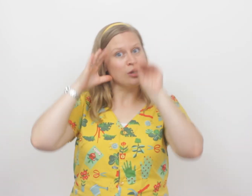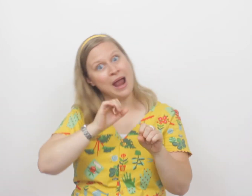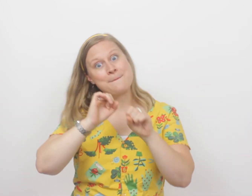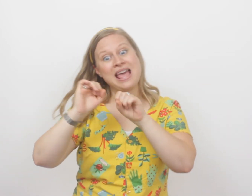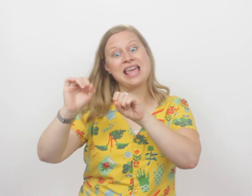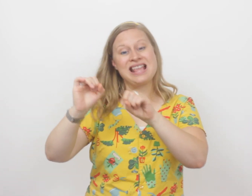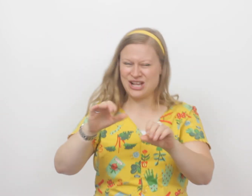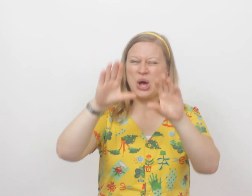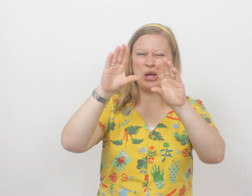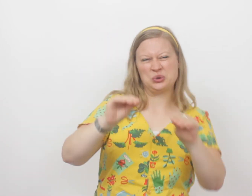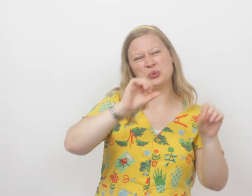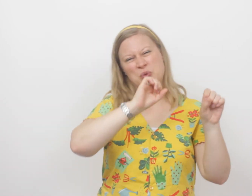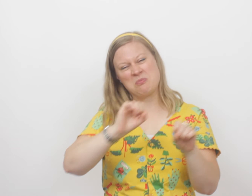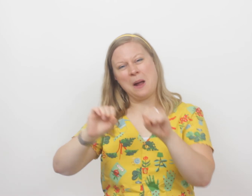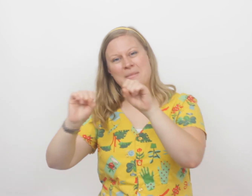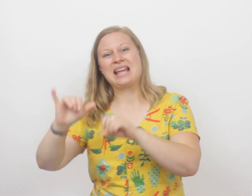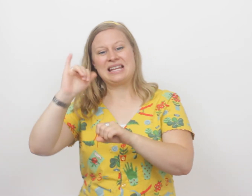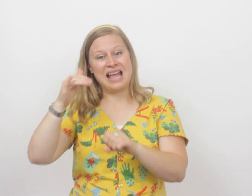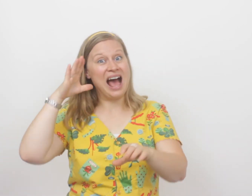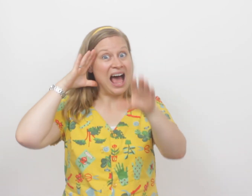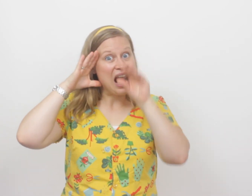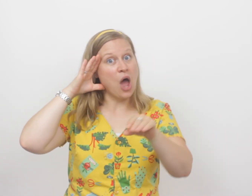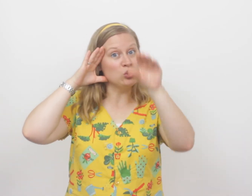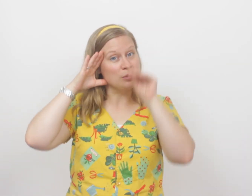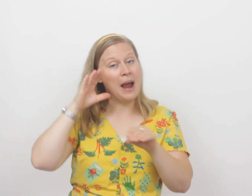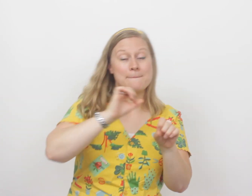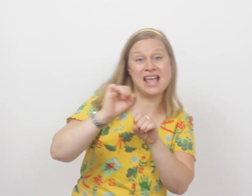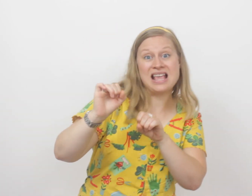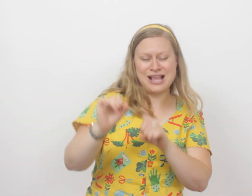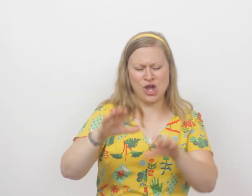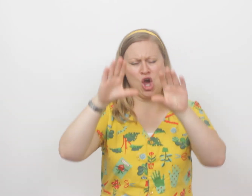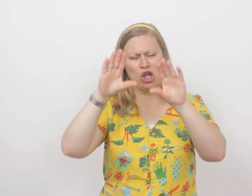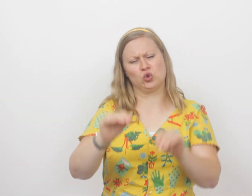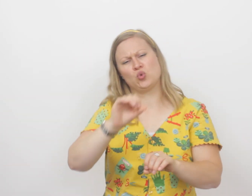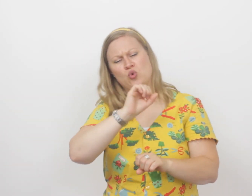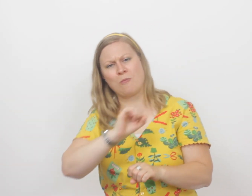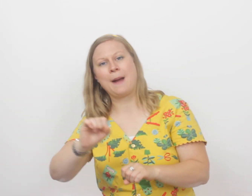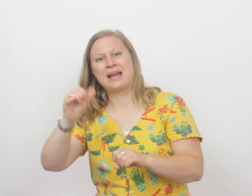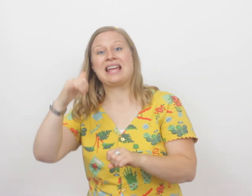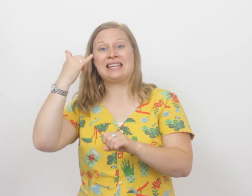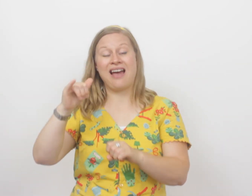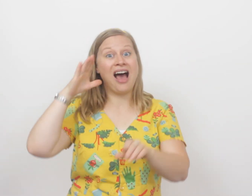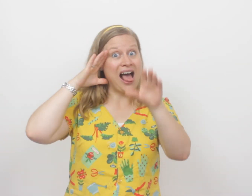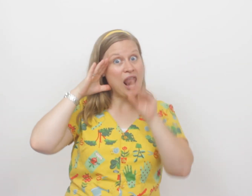het boek van